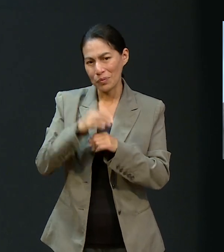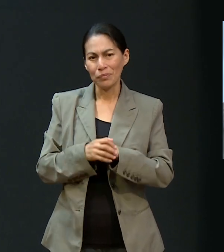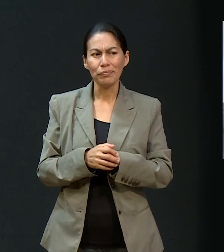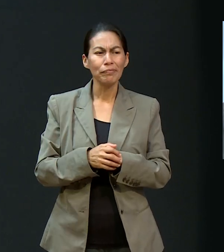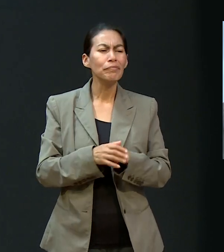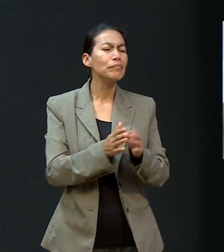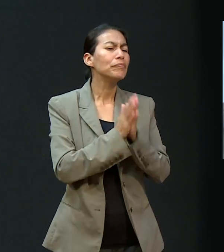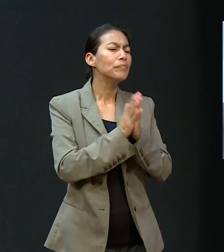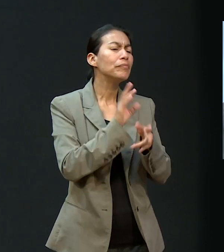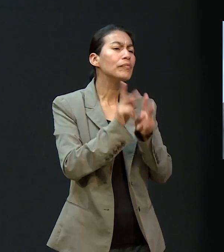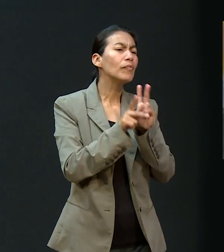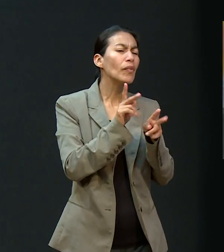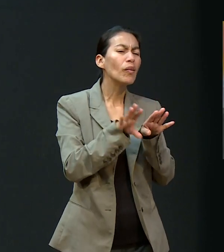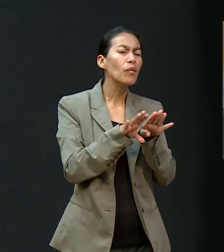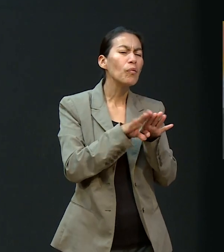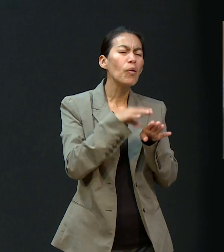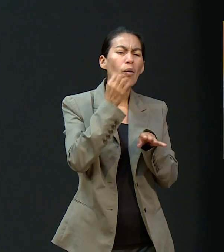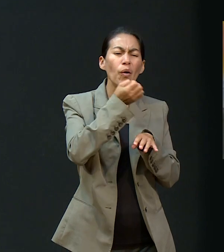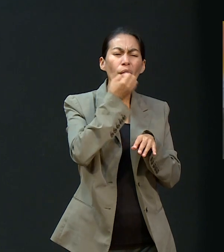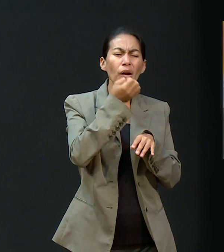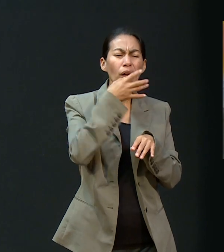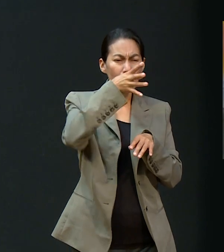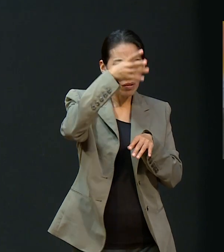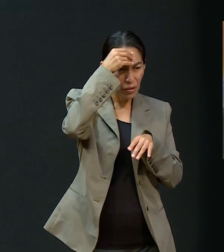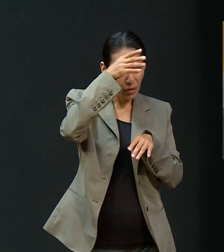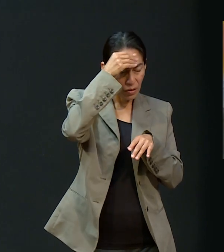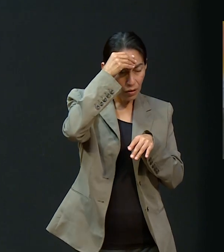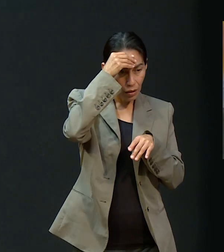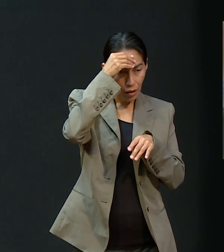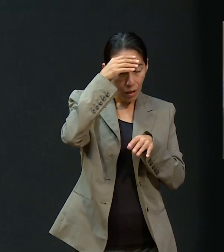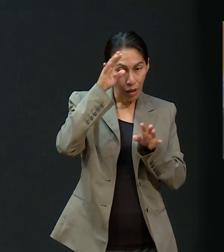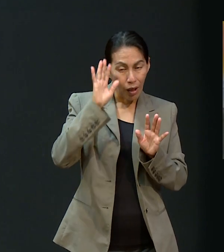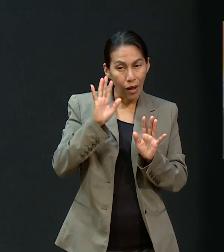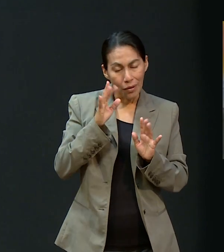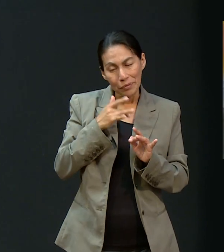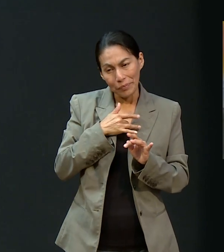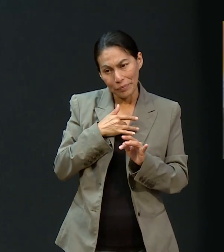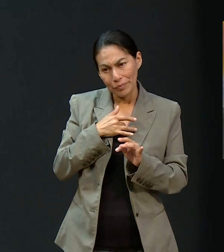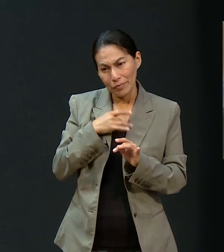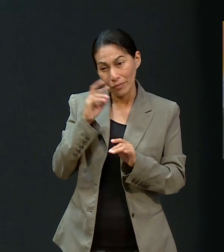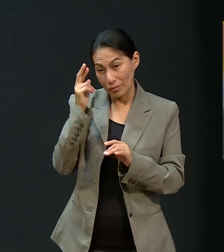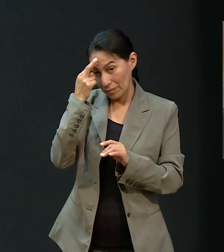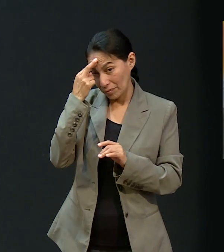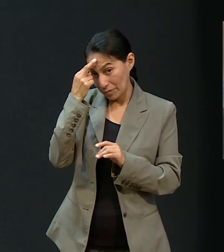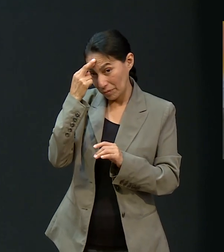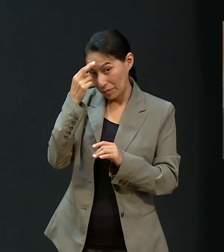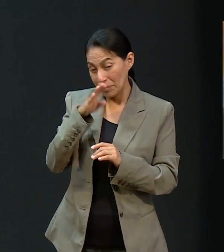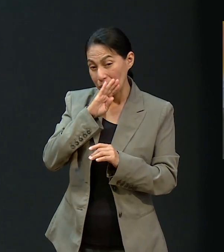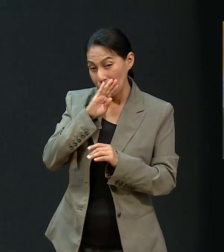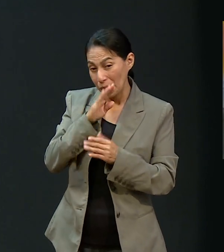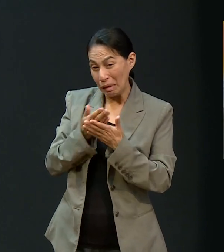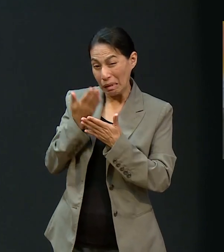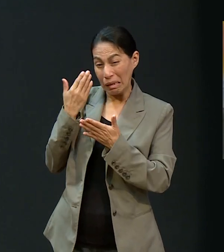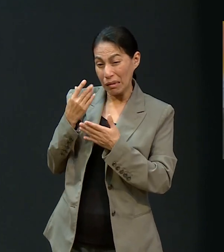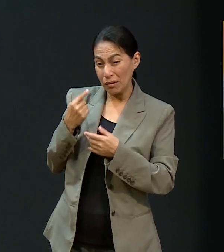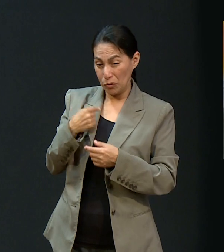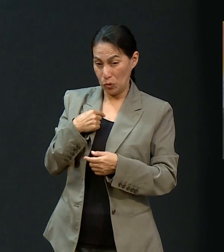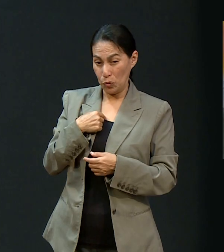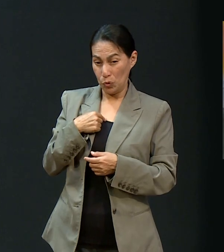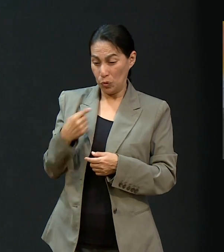a orar? Bueno, yo recuerdo que de chiquita mi mamá es la que me enseñó igual a orar, pero también en